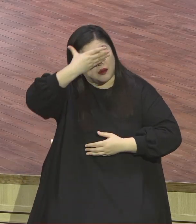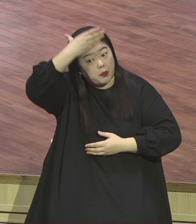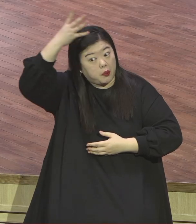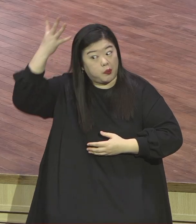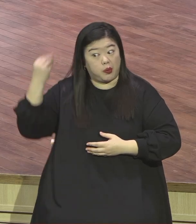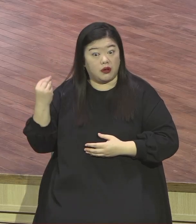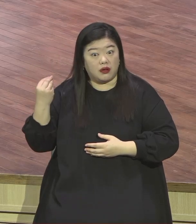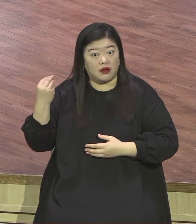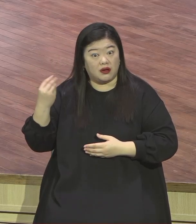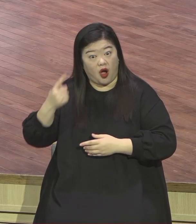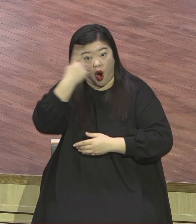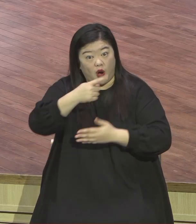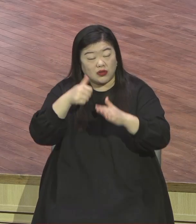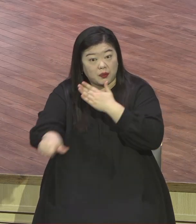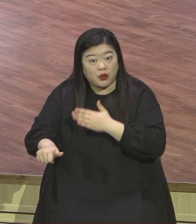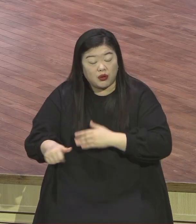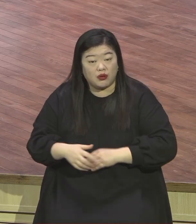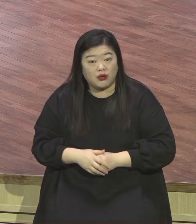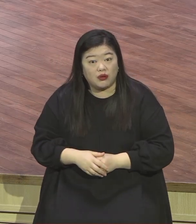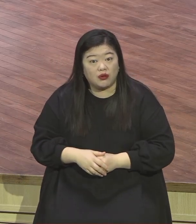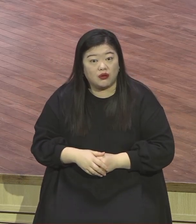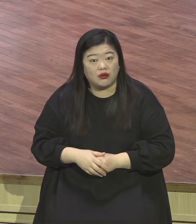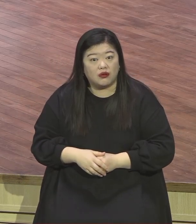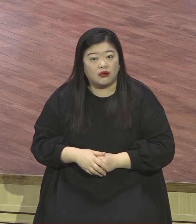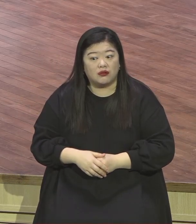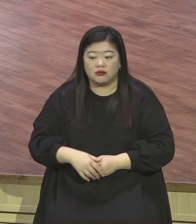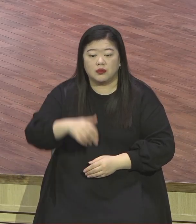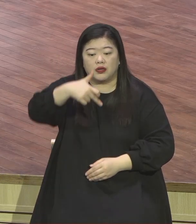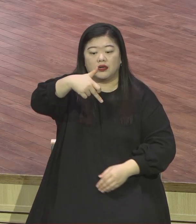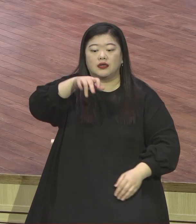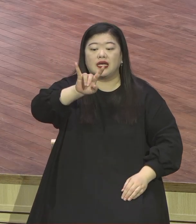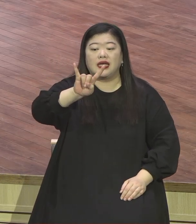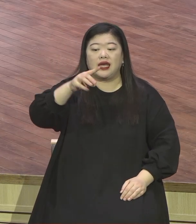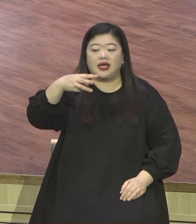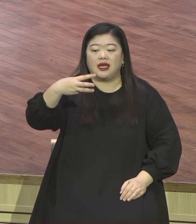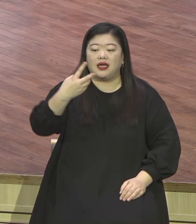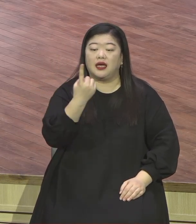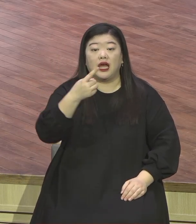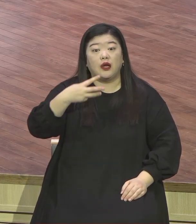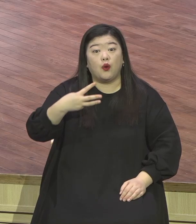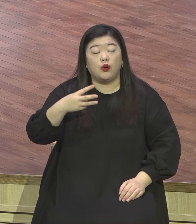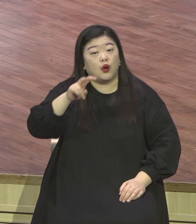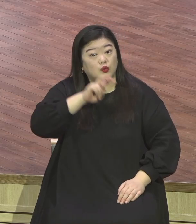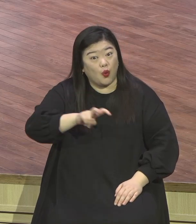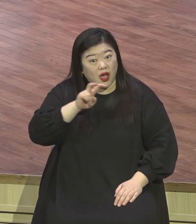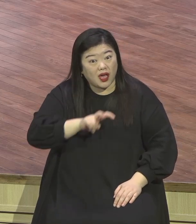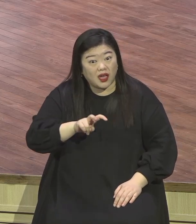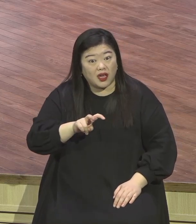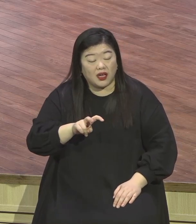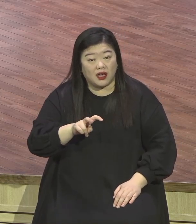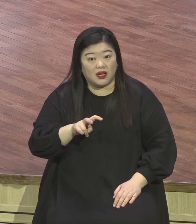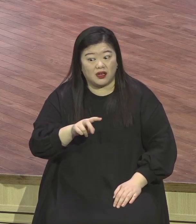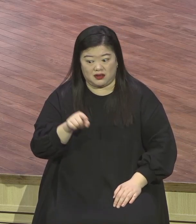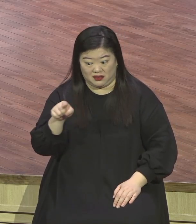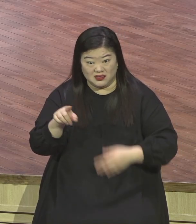산타클로스 케롤 또 그리 추리 그런데 정작